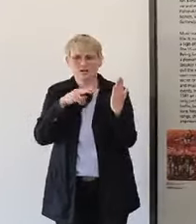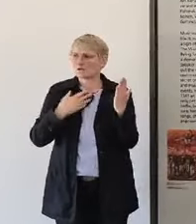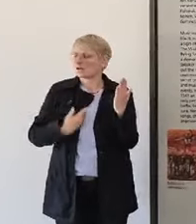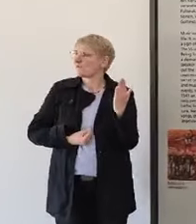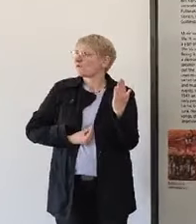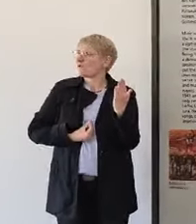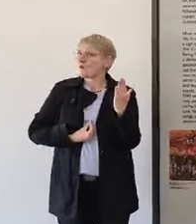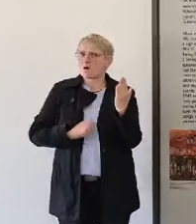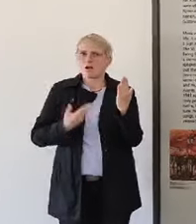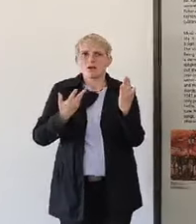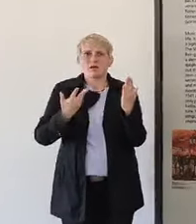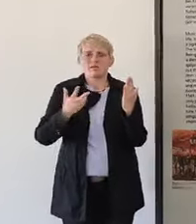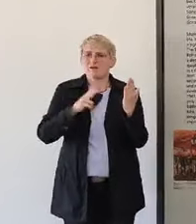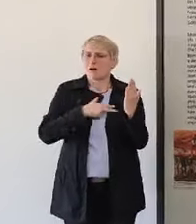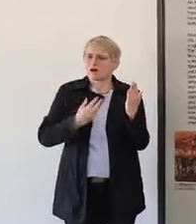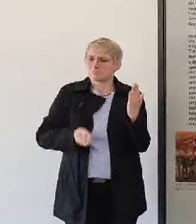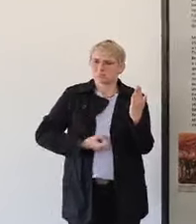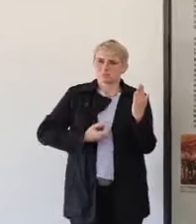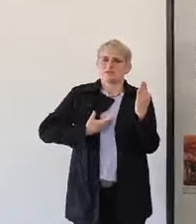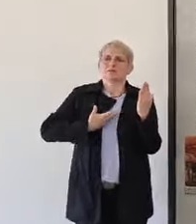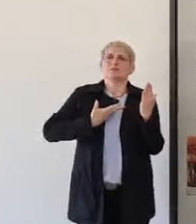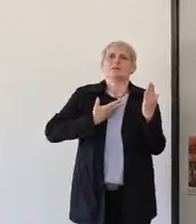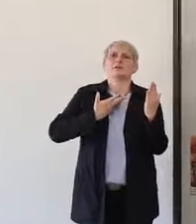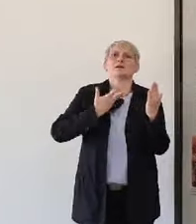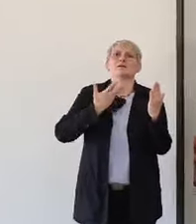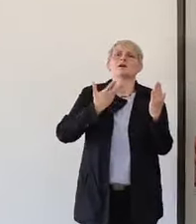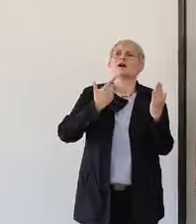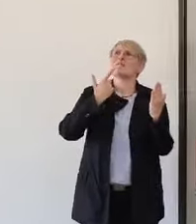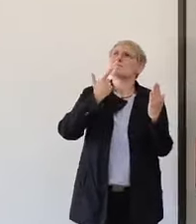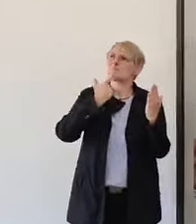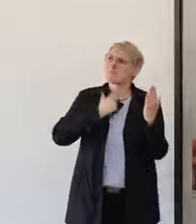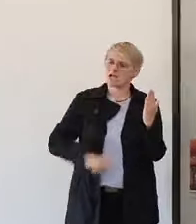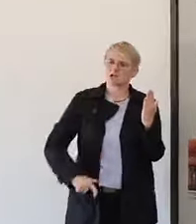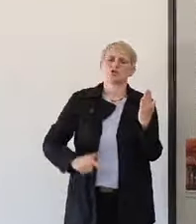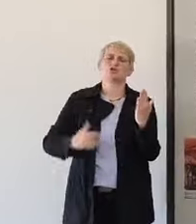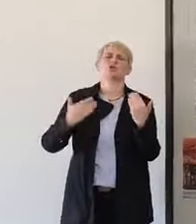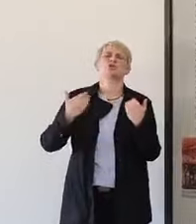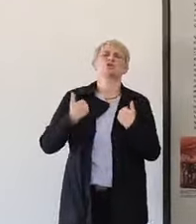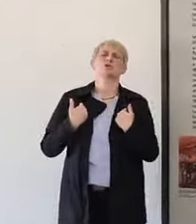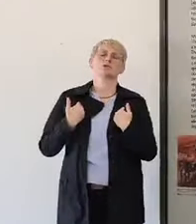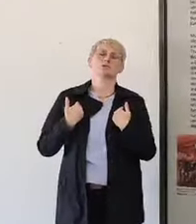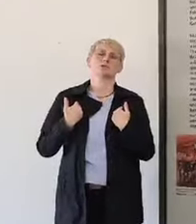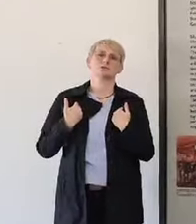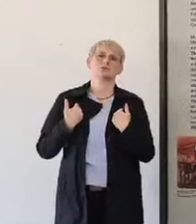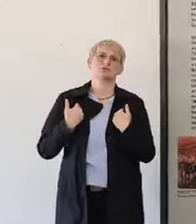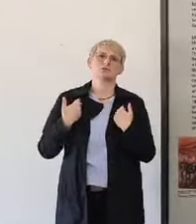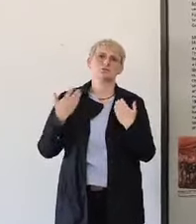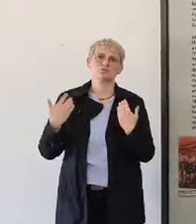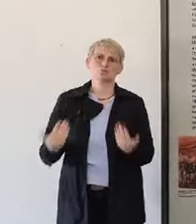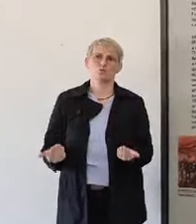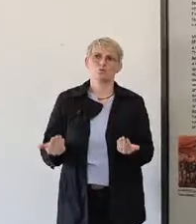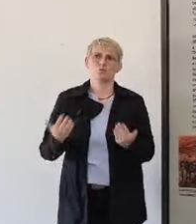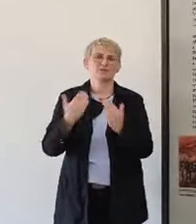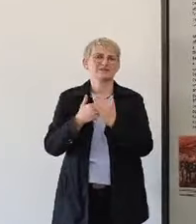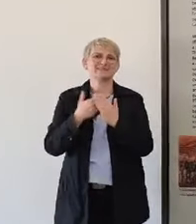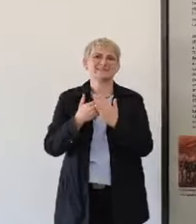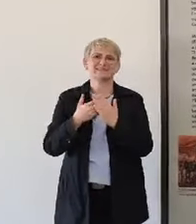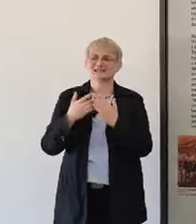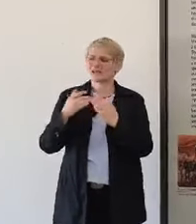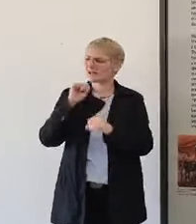hochgebracht haben, überhaupt noch ein menschliches Wesen zu sein. Also vielen Inhaftierten hat das geholfen, um